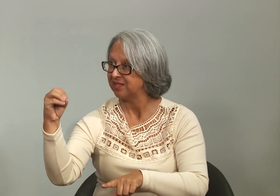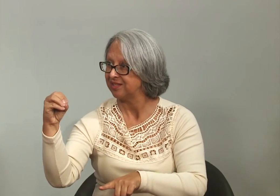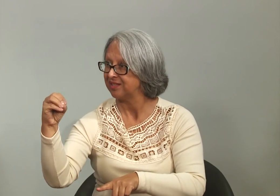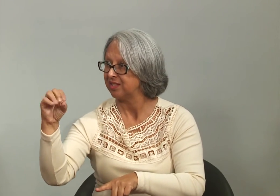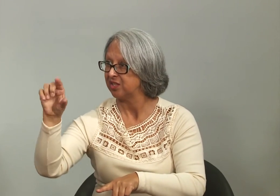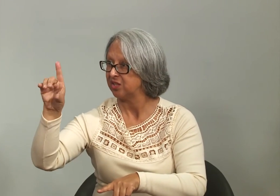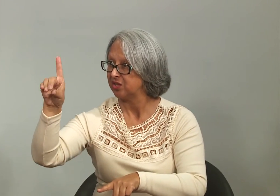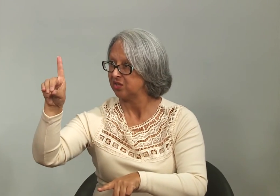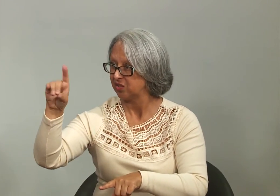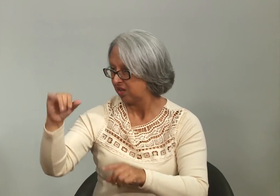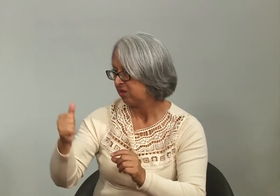Também os direitos,